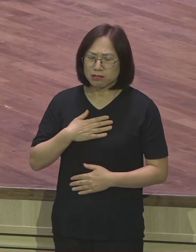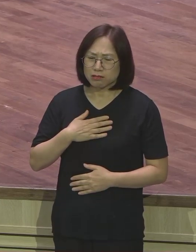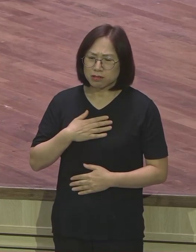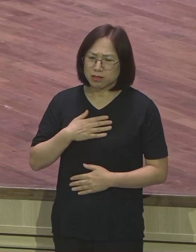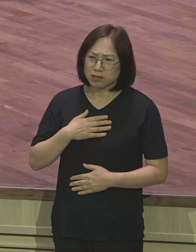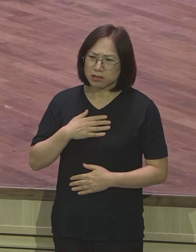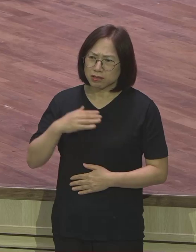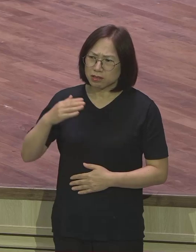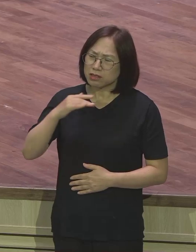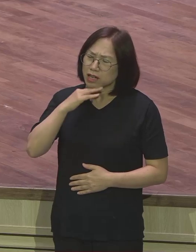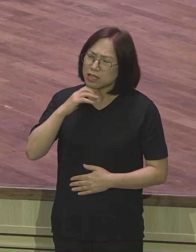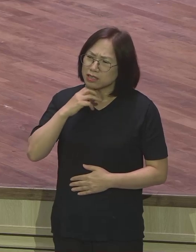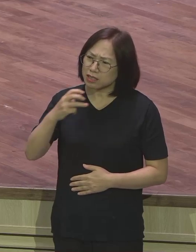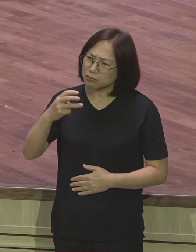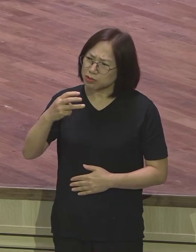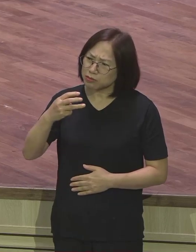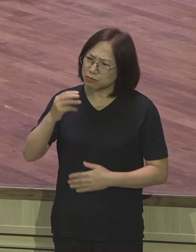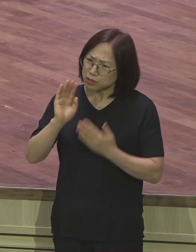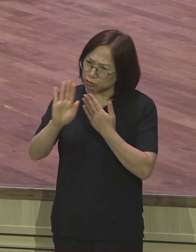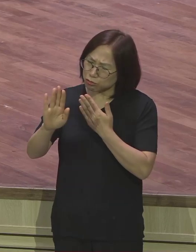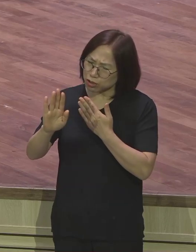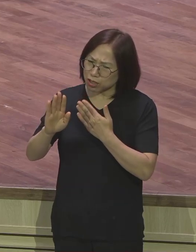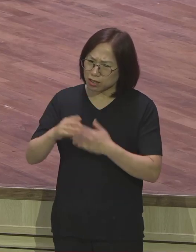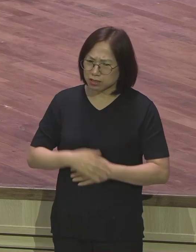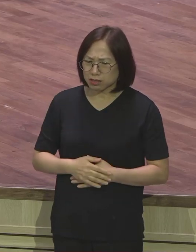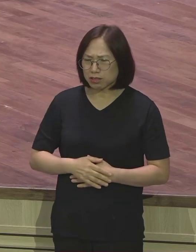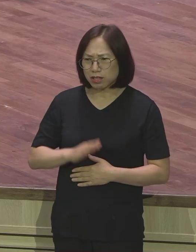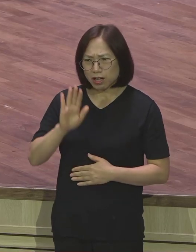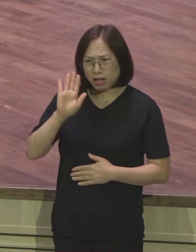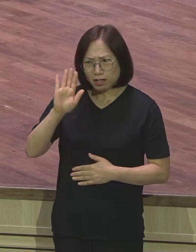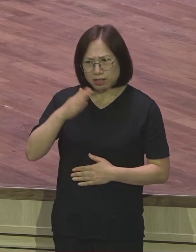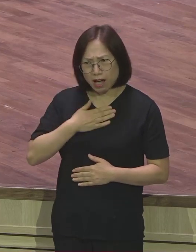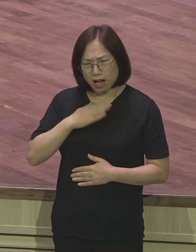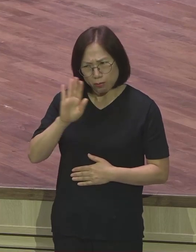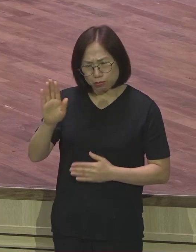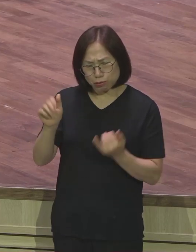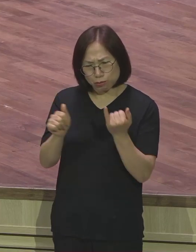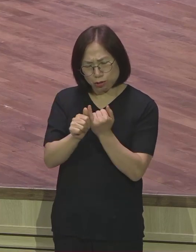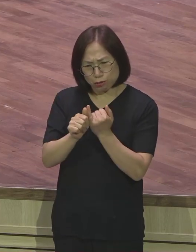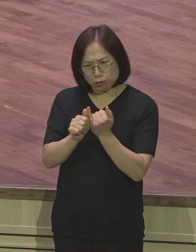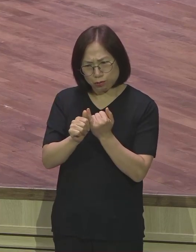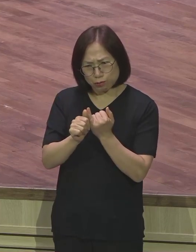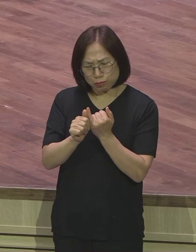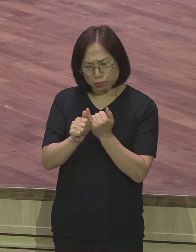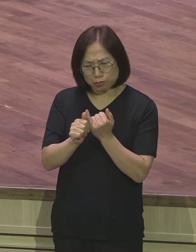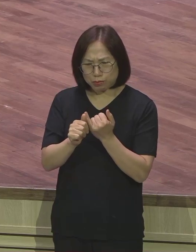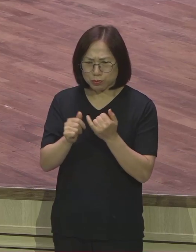포기하고 난 결혼 못할 것이다 확신으로 가지고 살았었습니다.